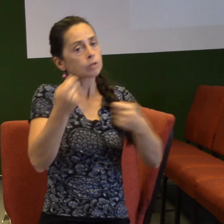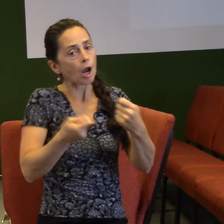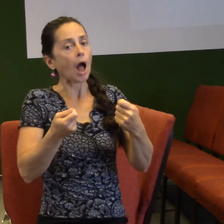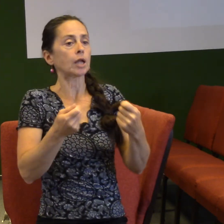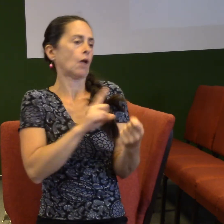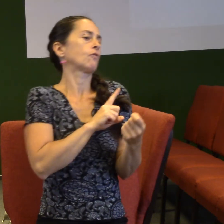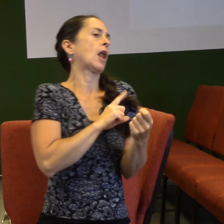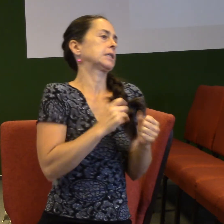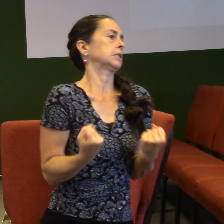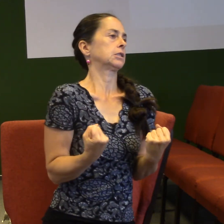nemůžeme.